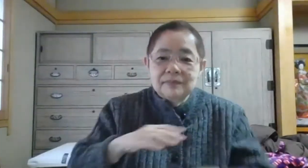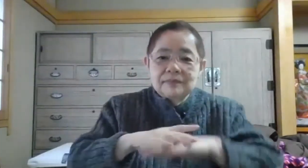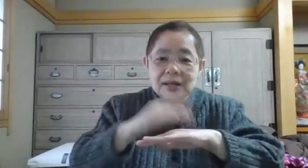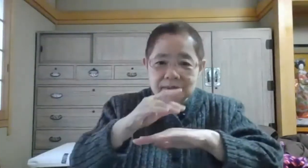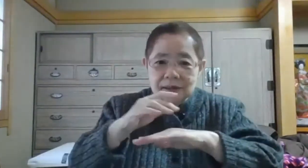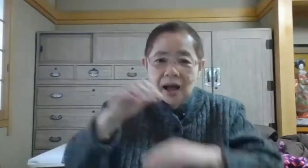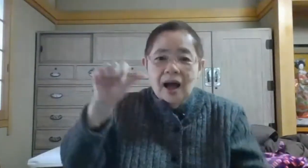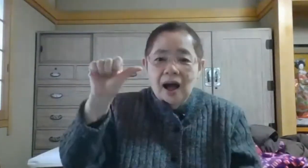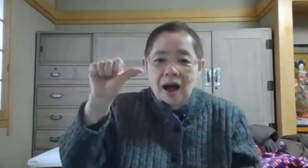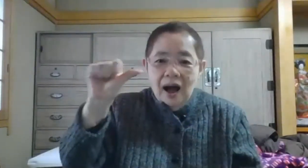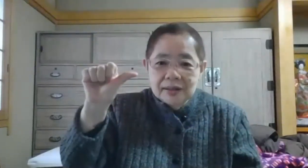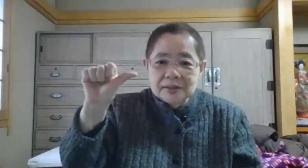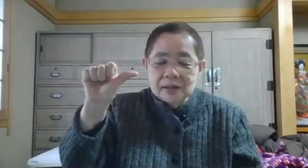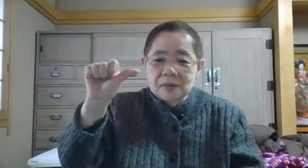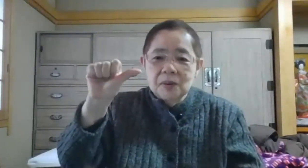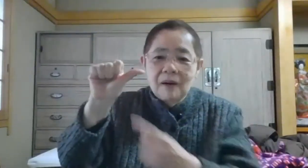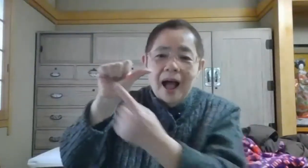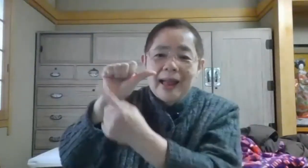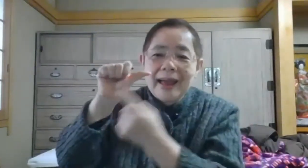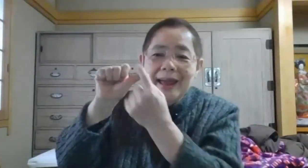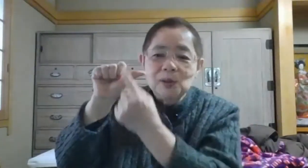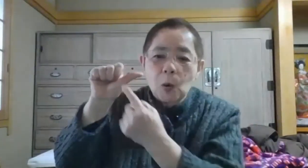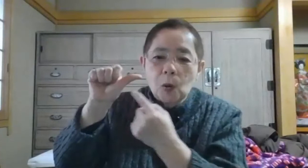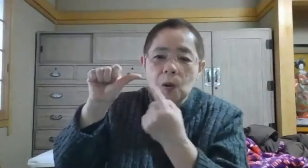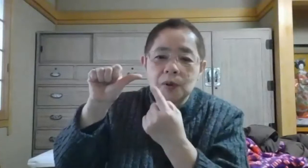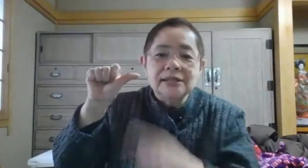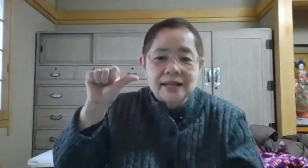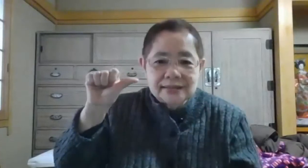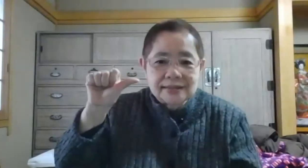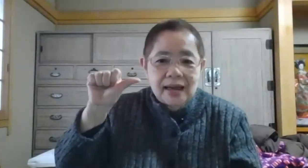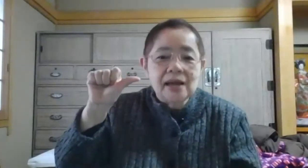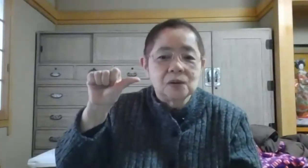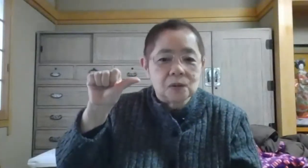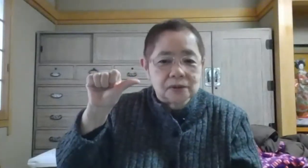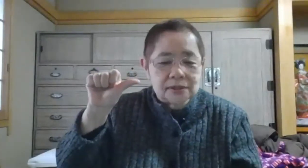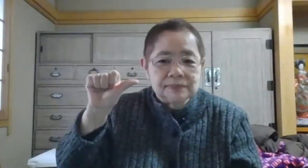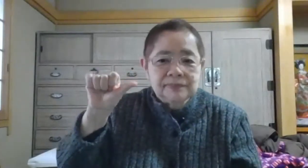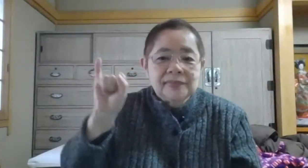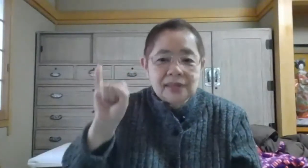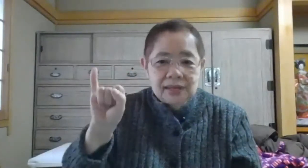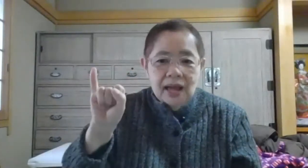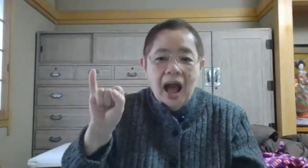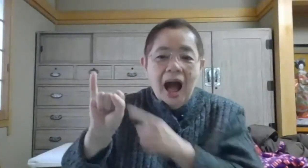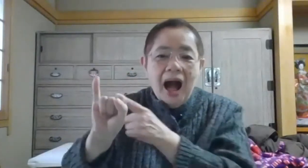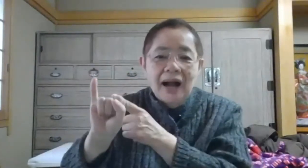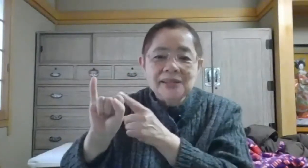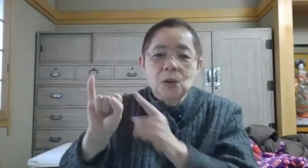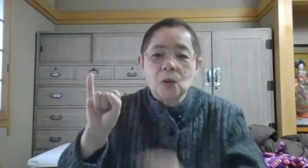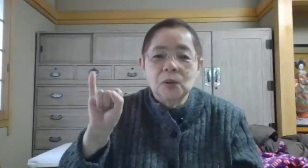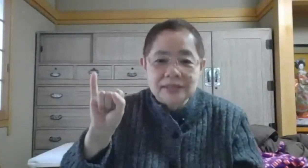まずあですけどこれはえの小文字ですえの小文字いあいの小文字